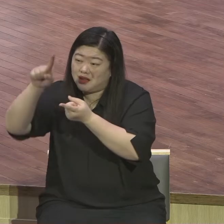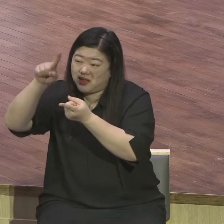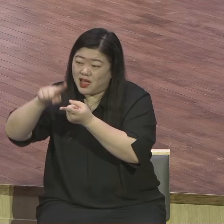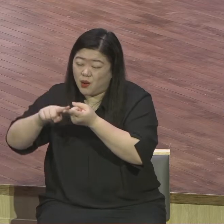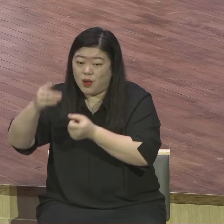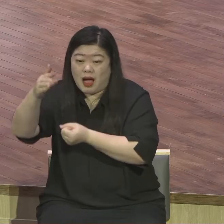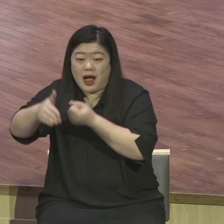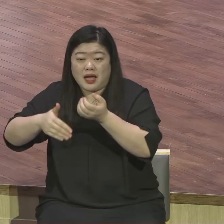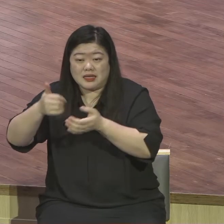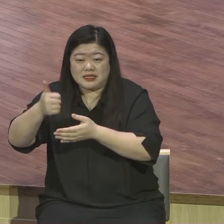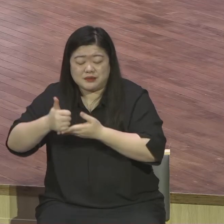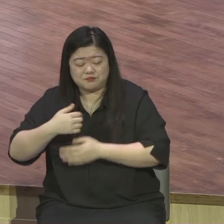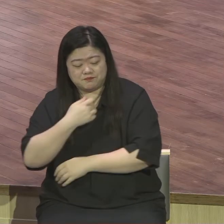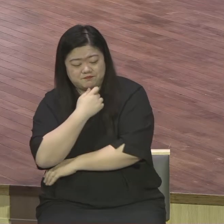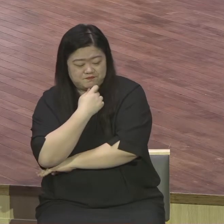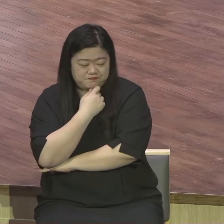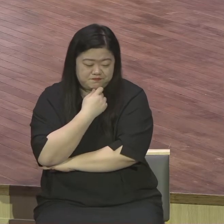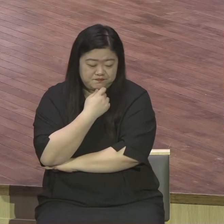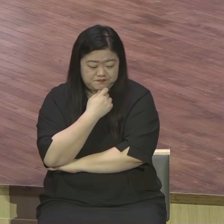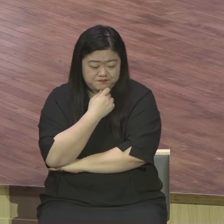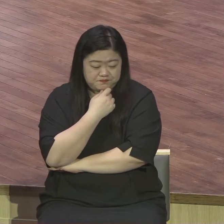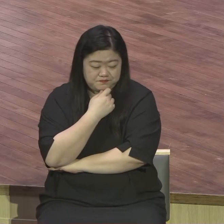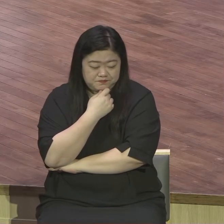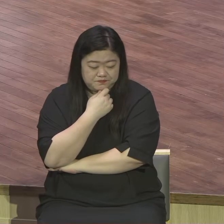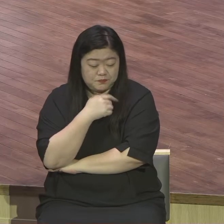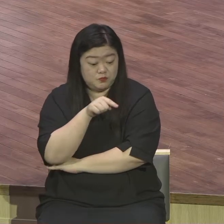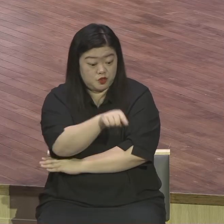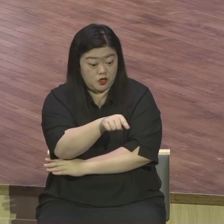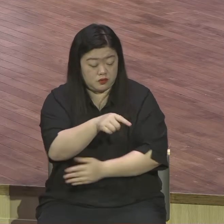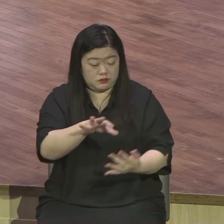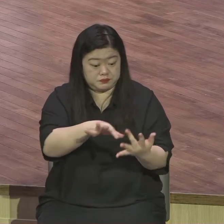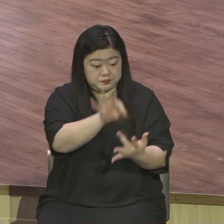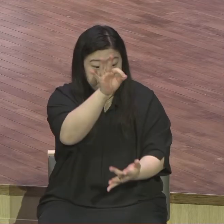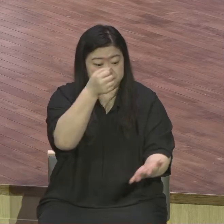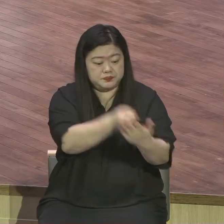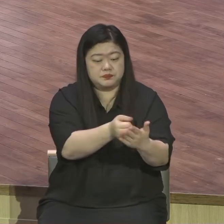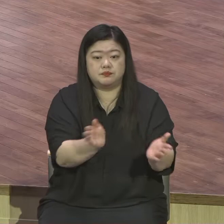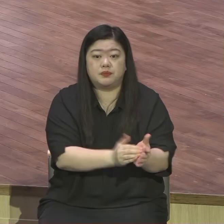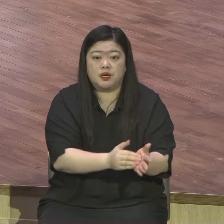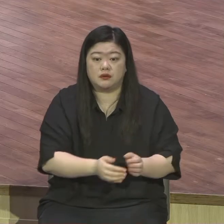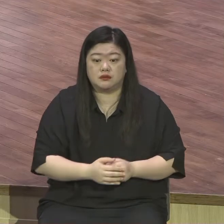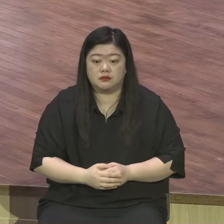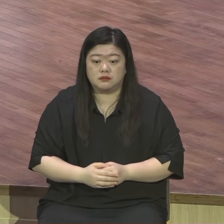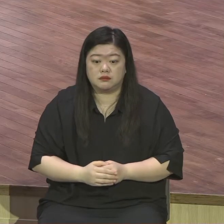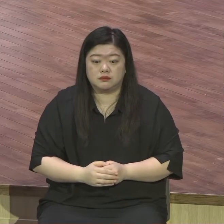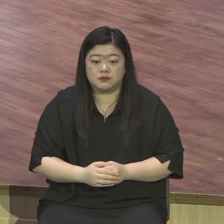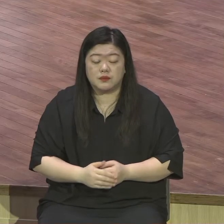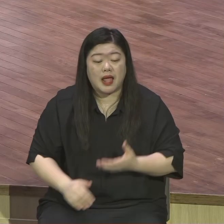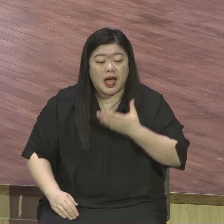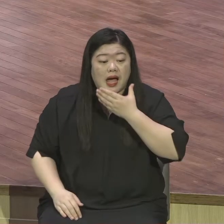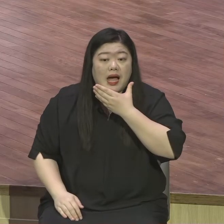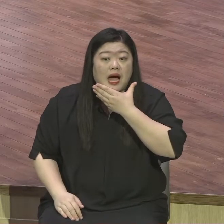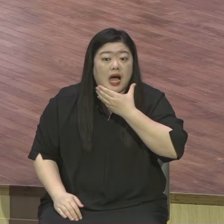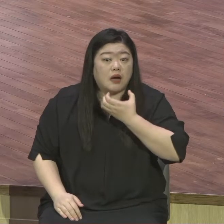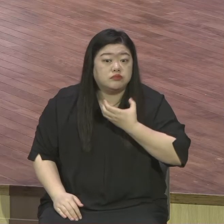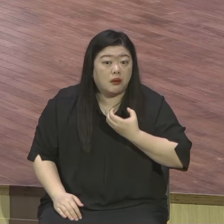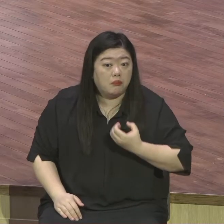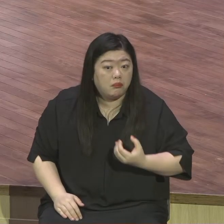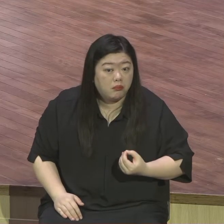아브라함 우상 승비하고 있는데 아브라함이 하나님을 찾았습니까 나를 구원했다고 그랬습니까 하나님도